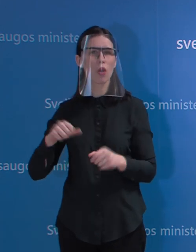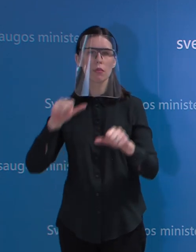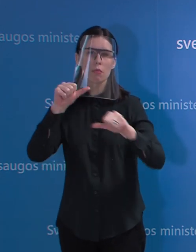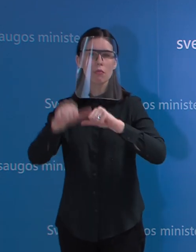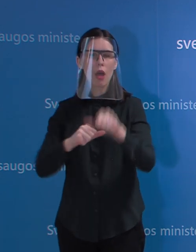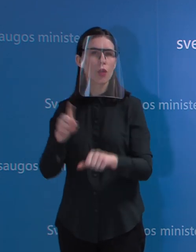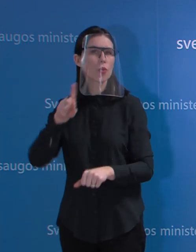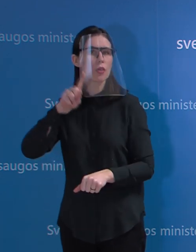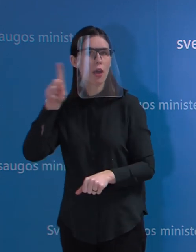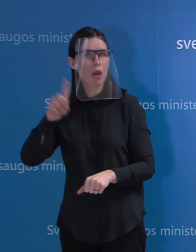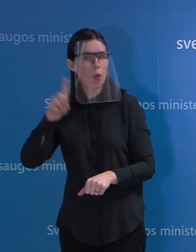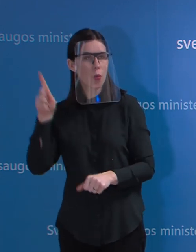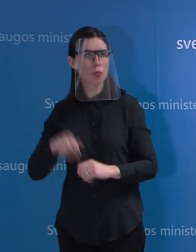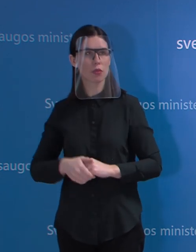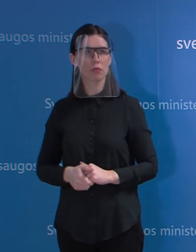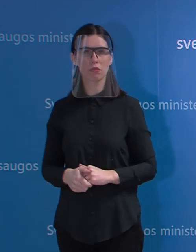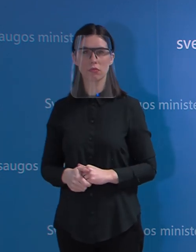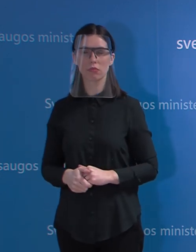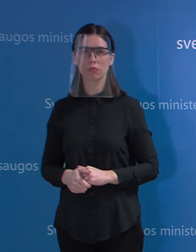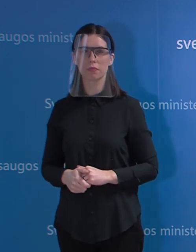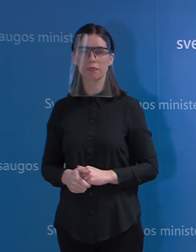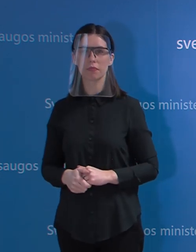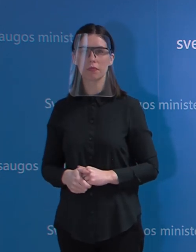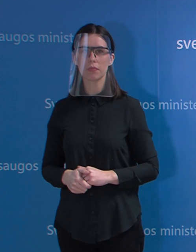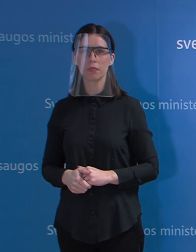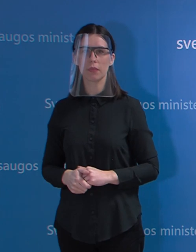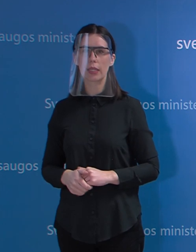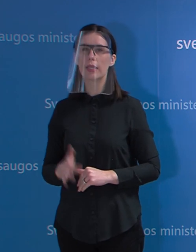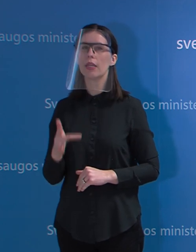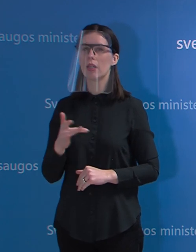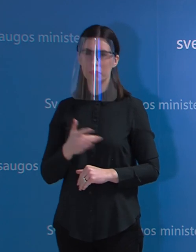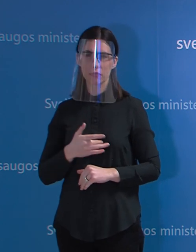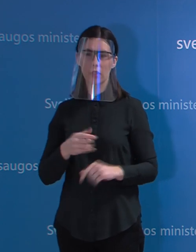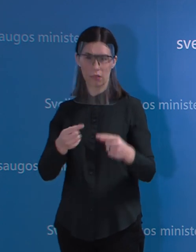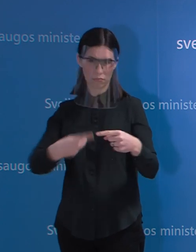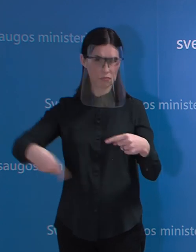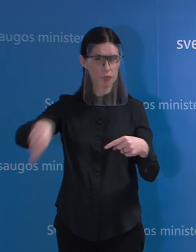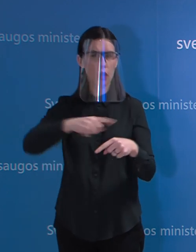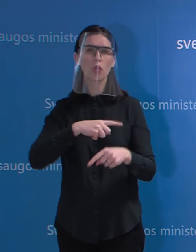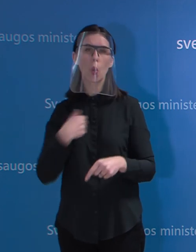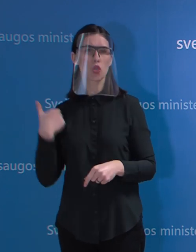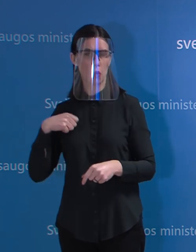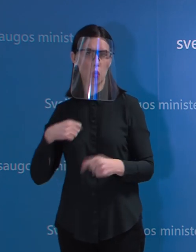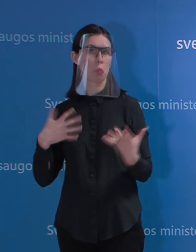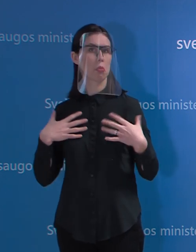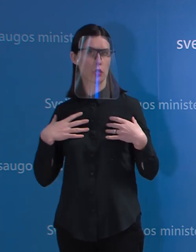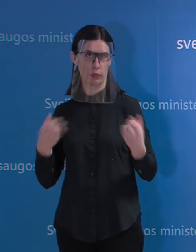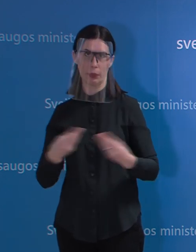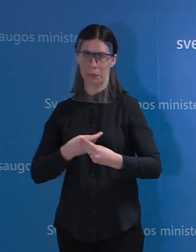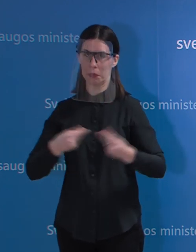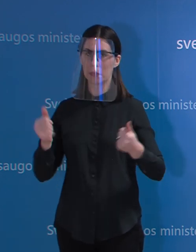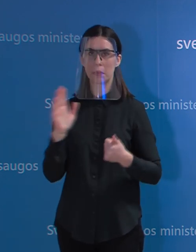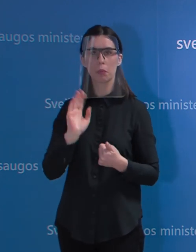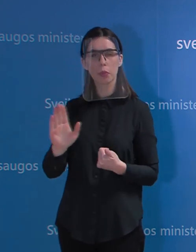vis tik tai tikėtina, kad absoliuti dauguma jų ir pasveiks. O kokiu būdu greičiau